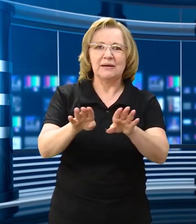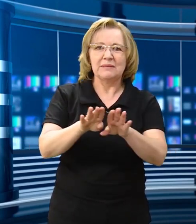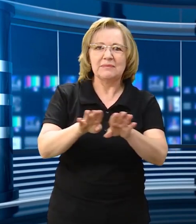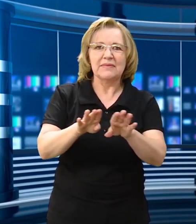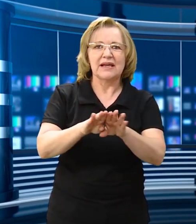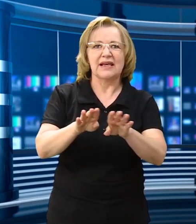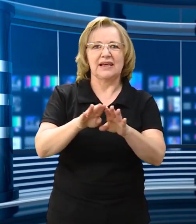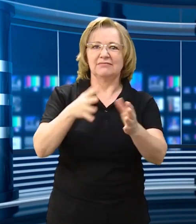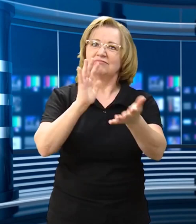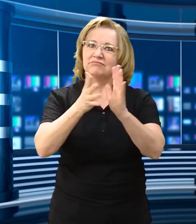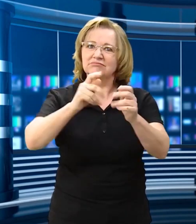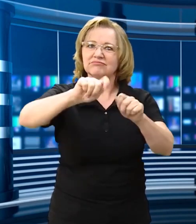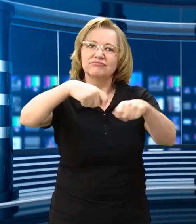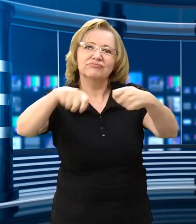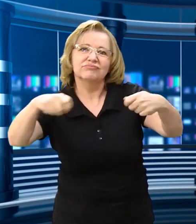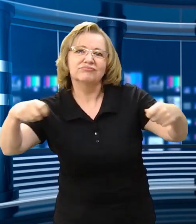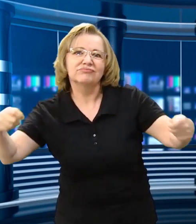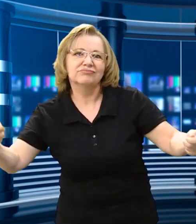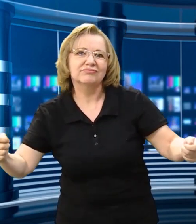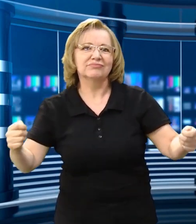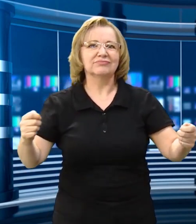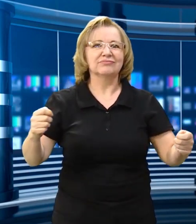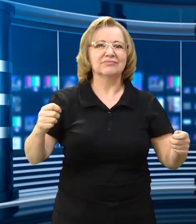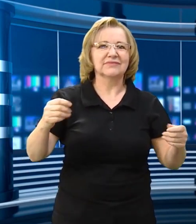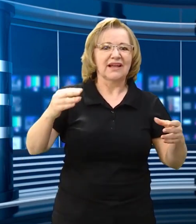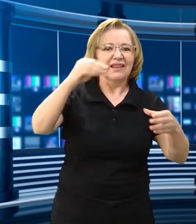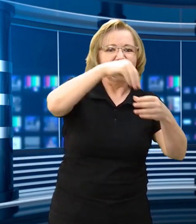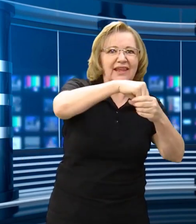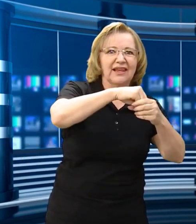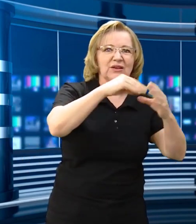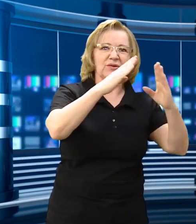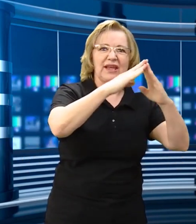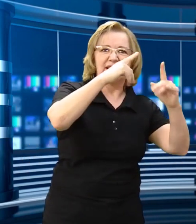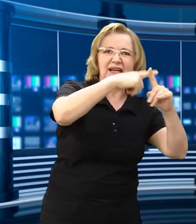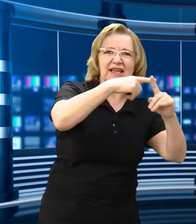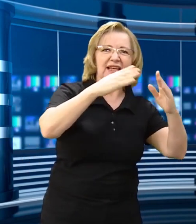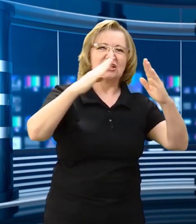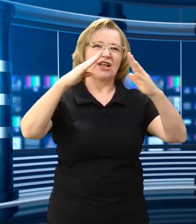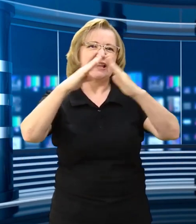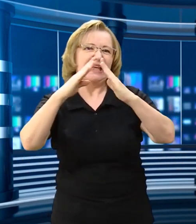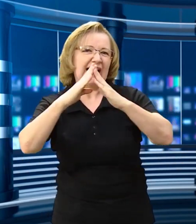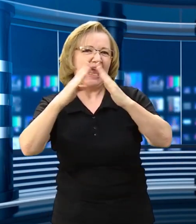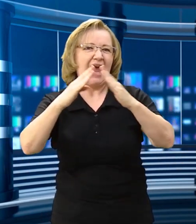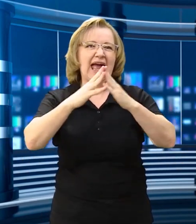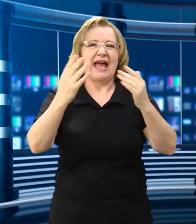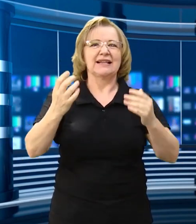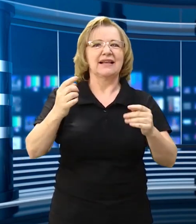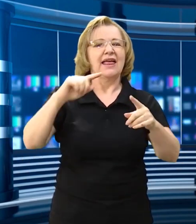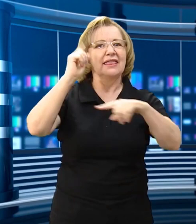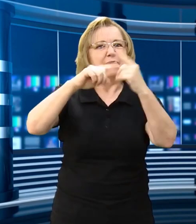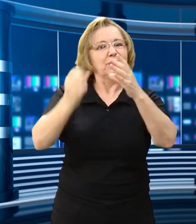alfabeto datilológico, também dentro da igreja, das